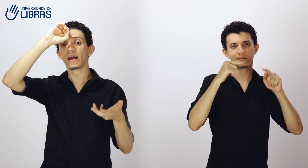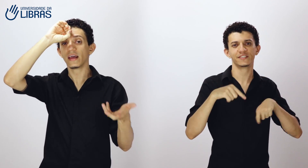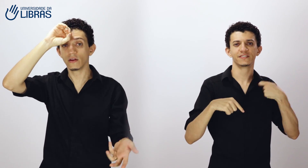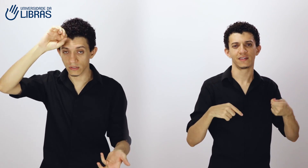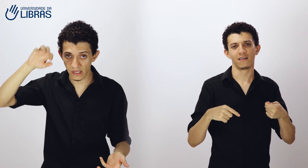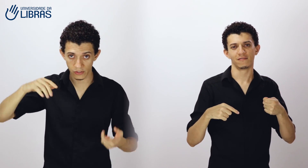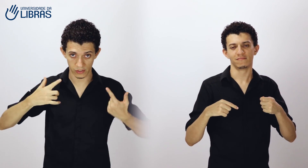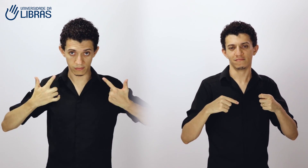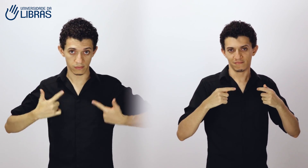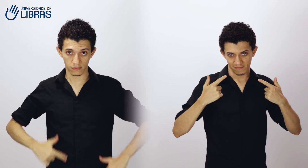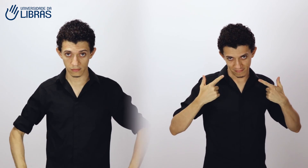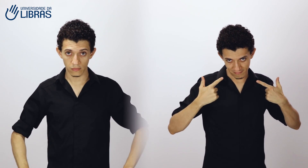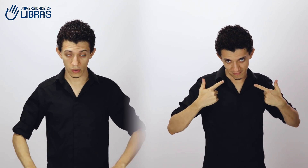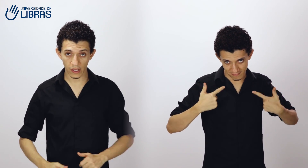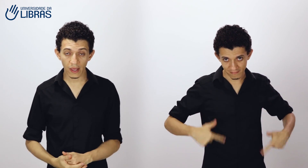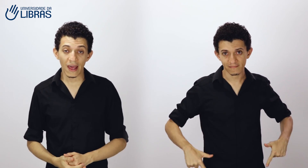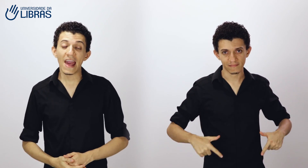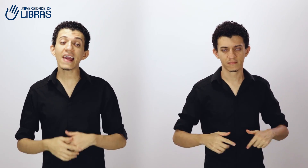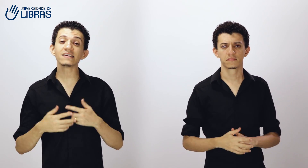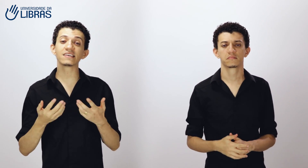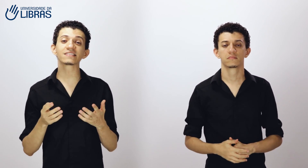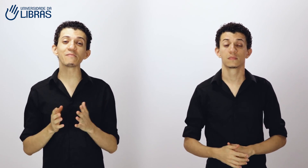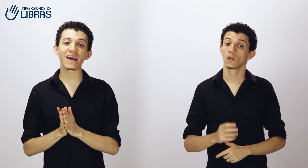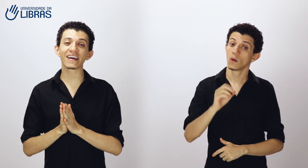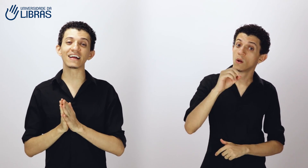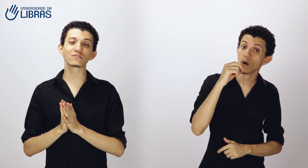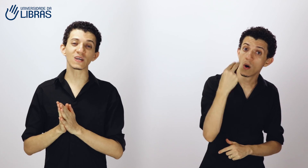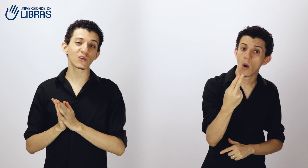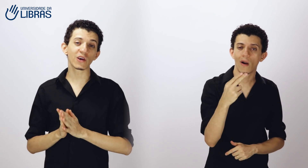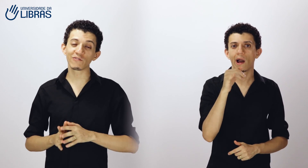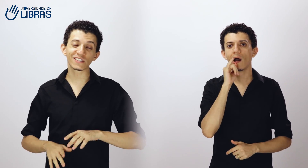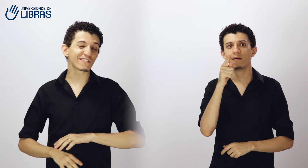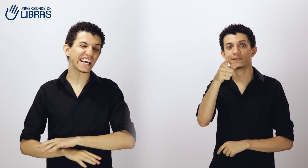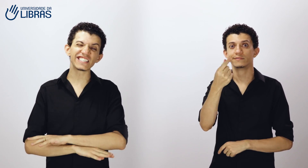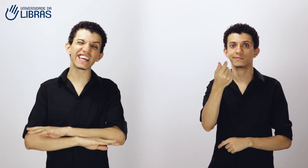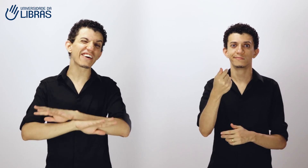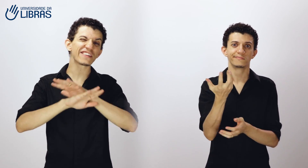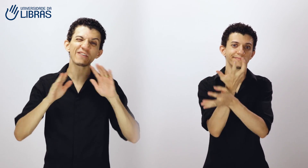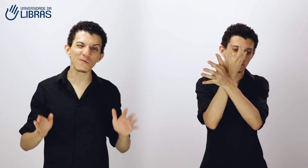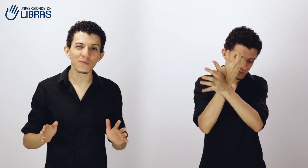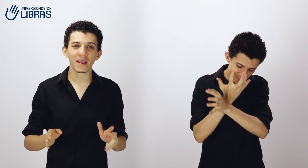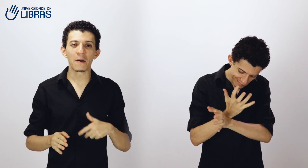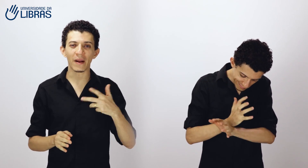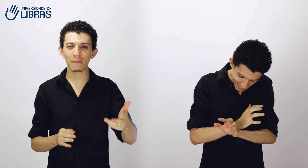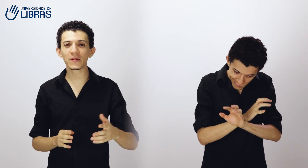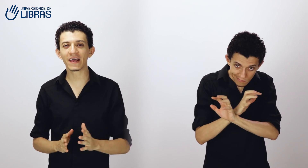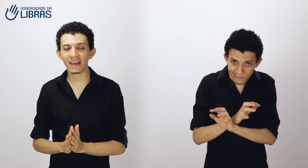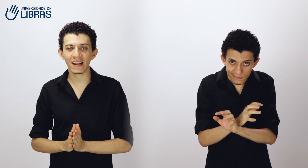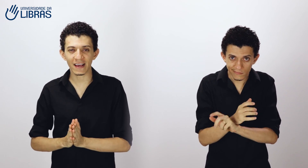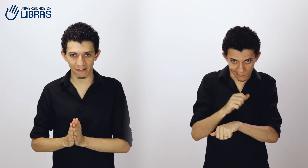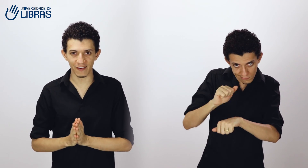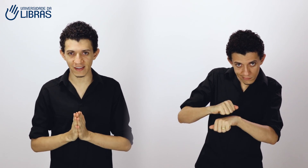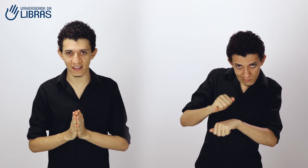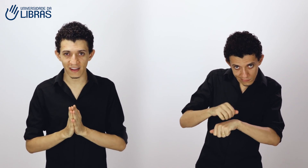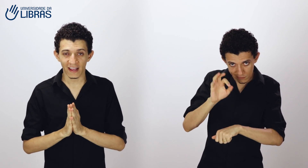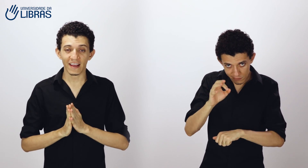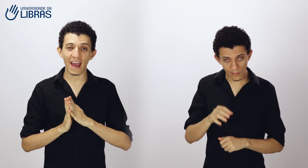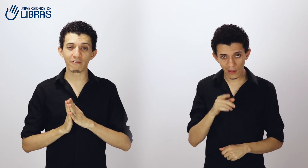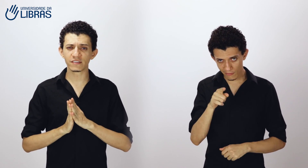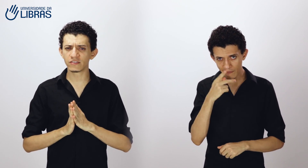inocente. Ok? E existe também aquela situação em que você não tem dinheiro nenhum para poder ir naquela festa. E aí você